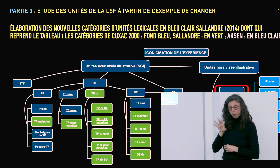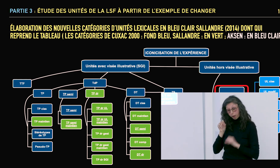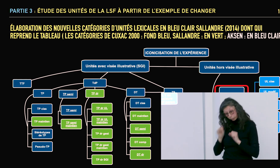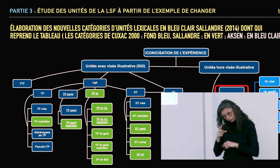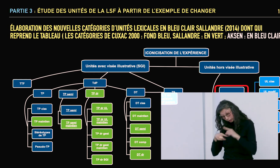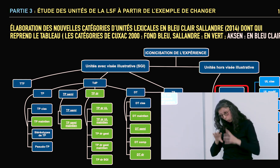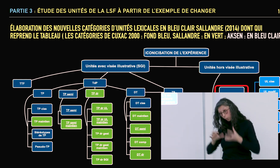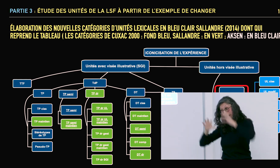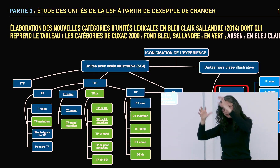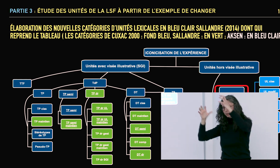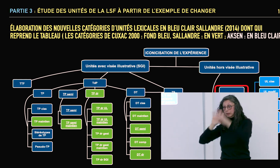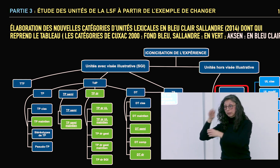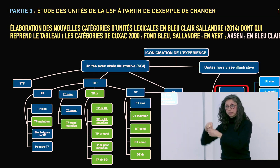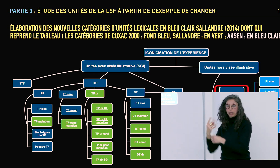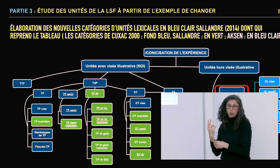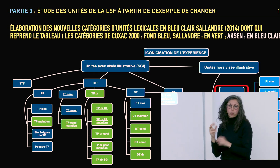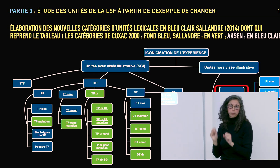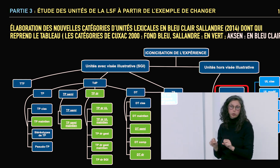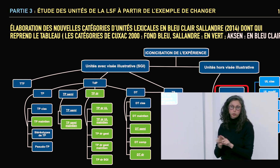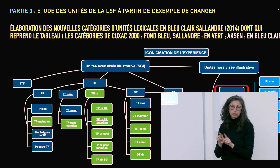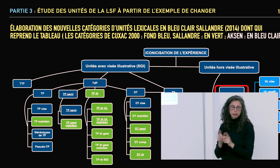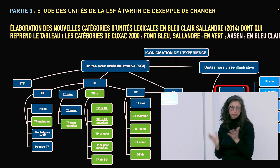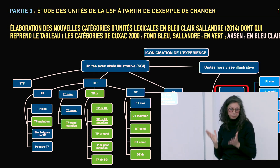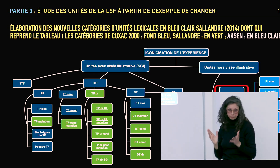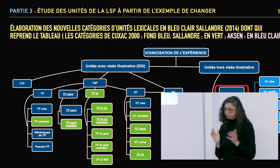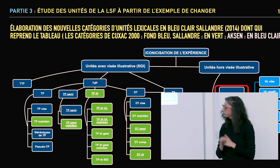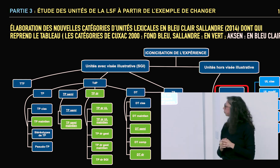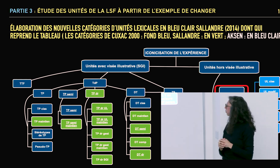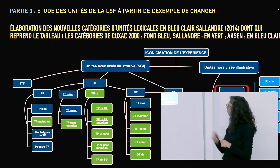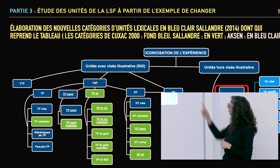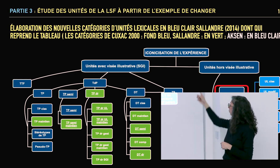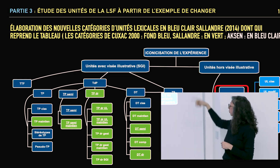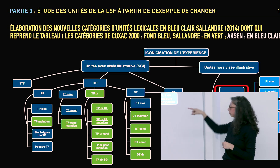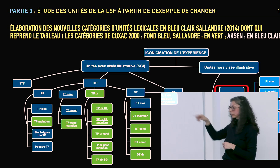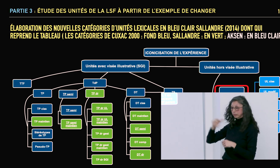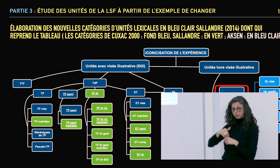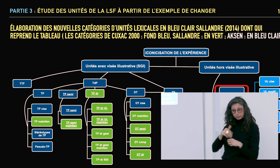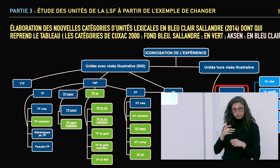qui pourraient rentrer dans les signes composés mais qui sont aussi des signes complexes.